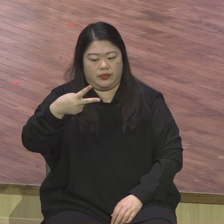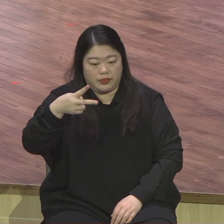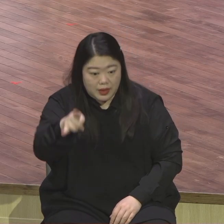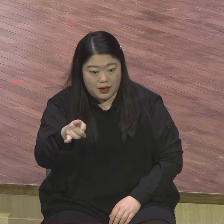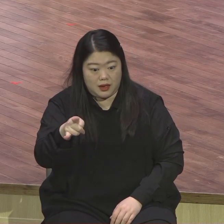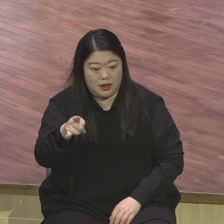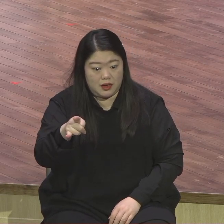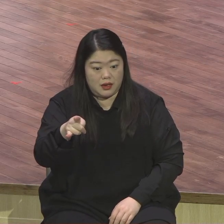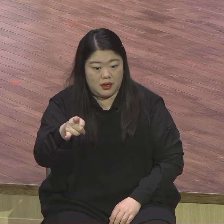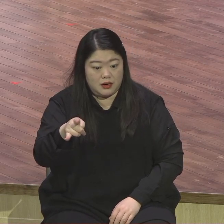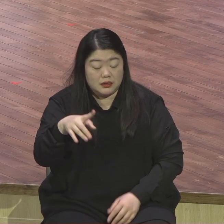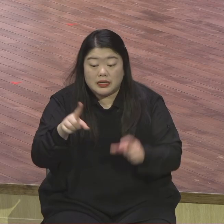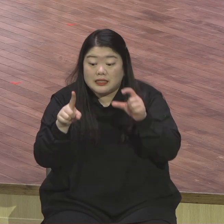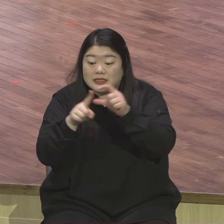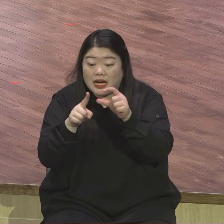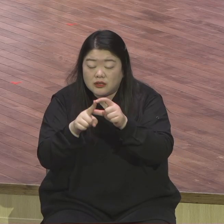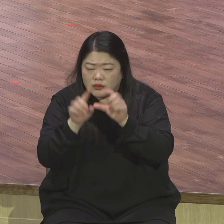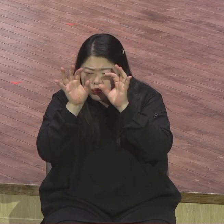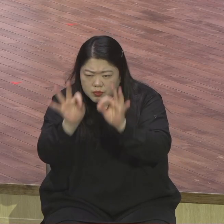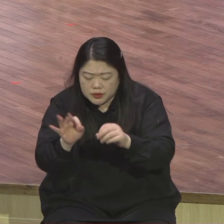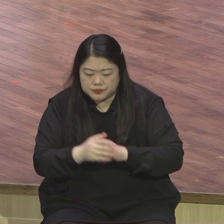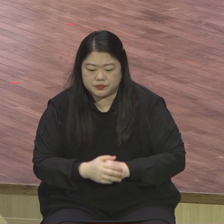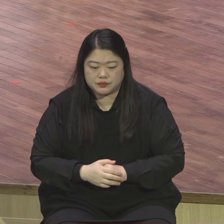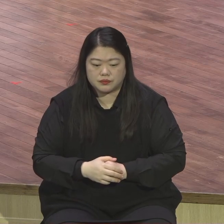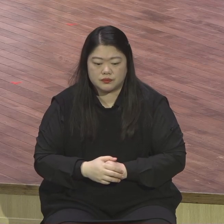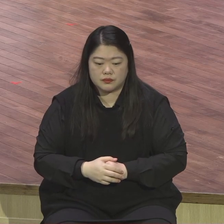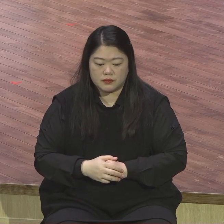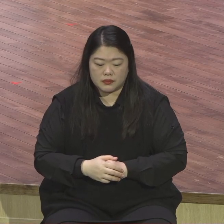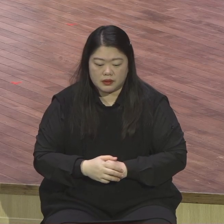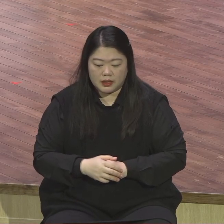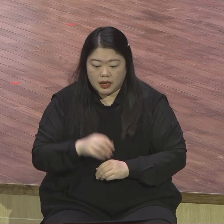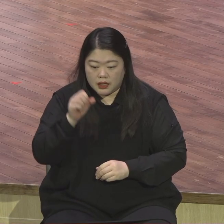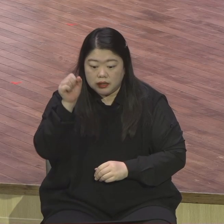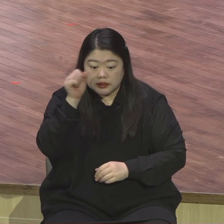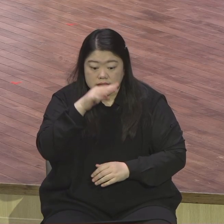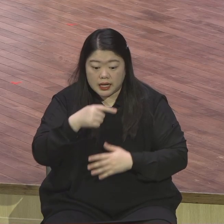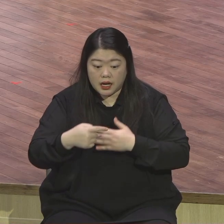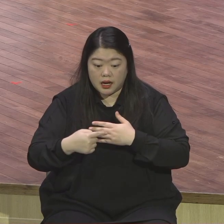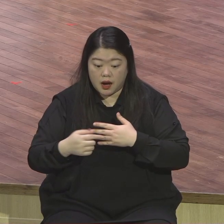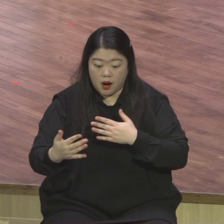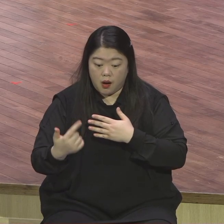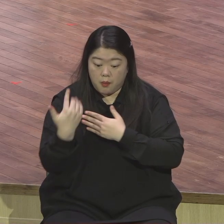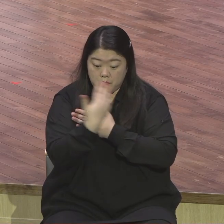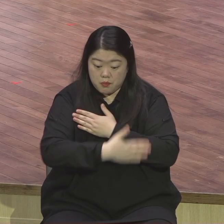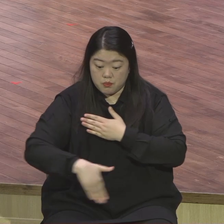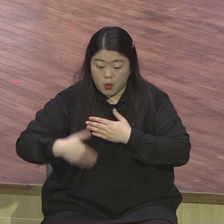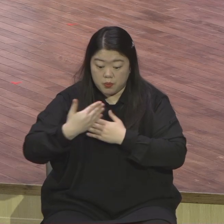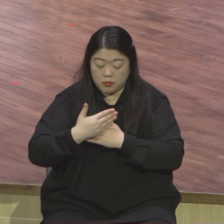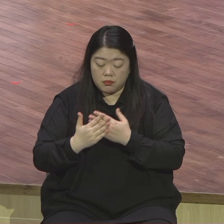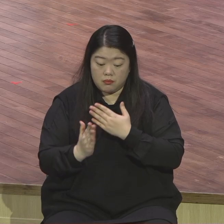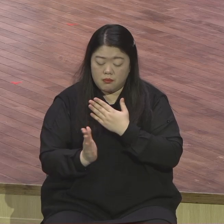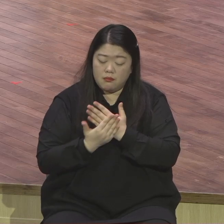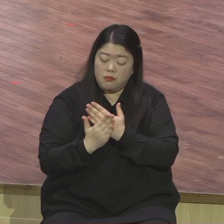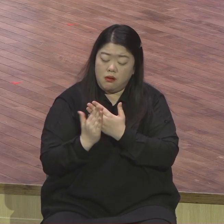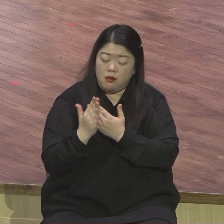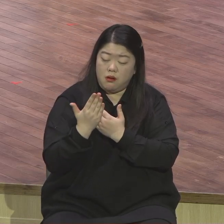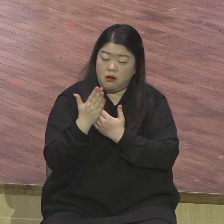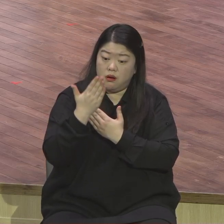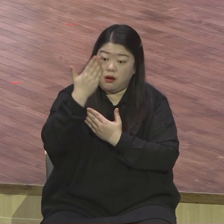본질적 형상이 바뀐 예수의 신적 예수님이 하나님 것을